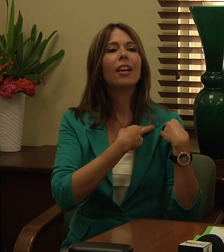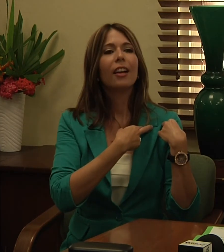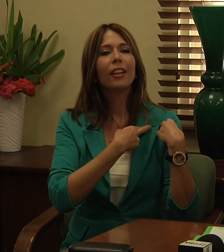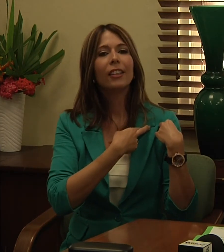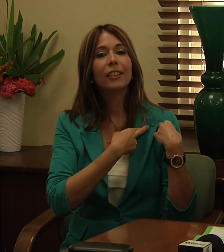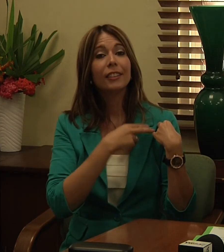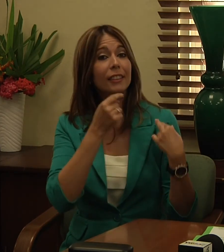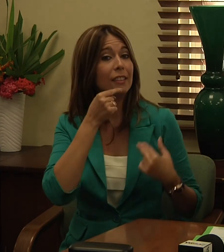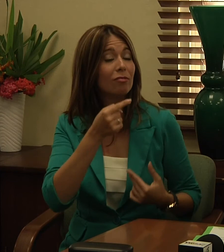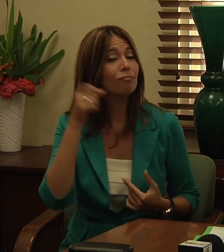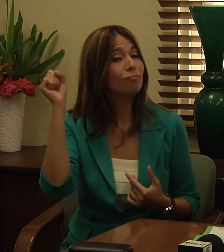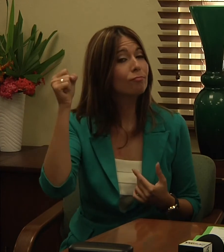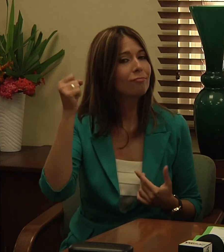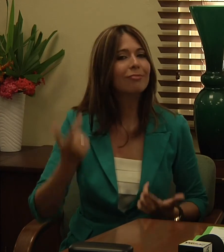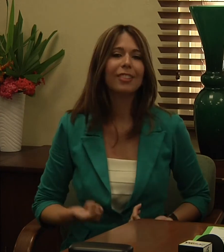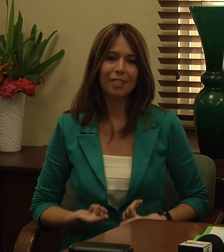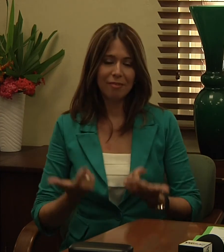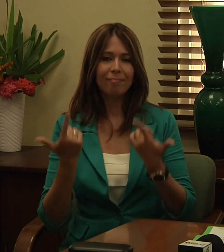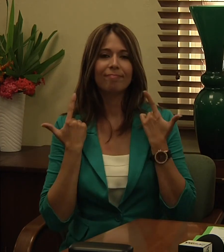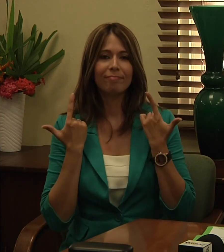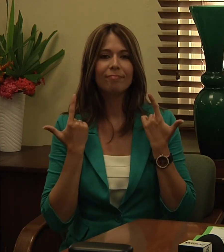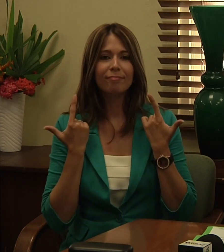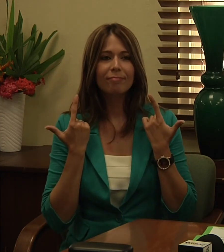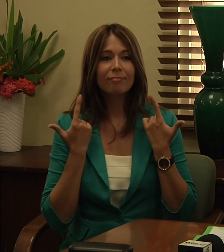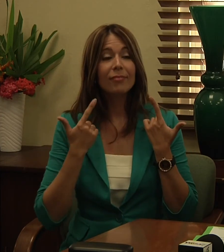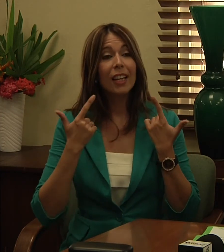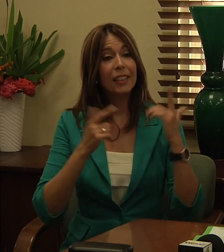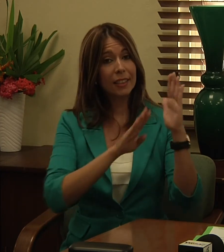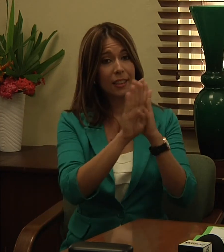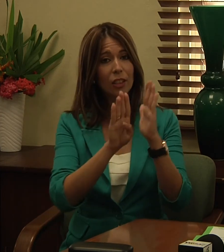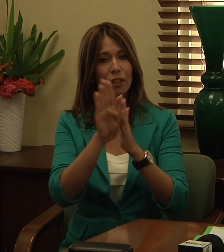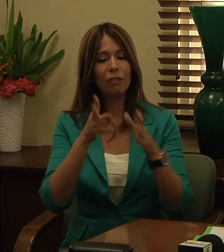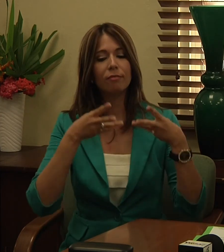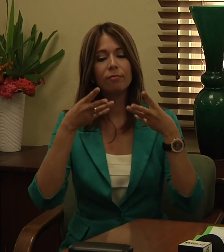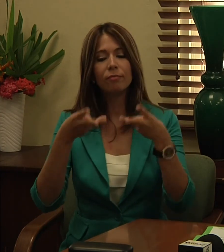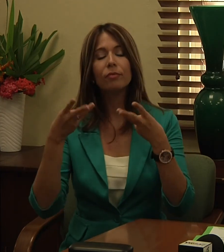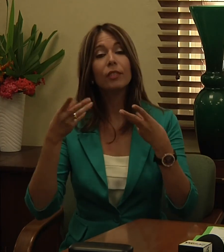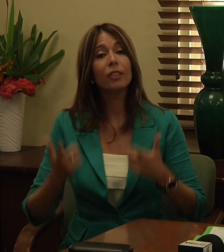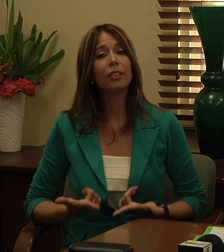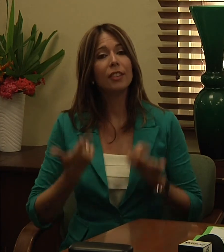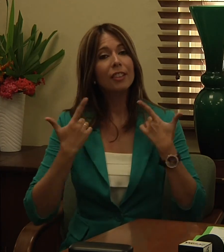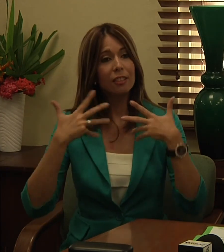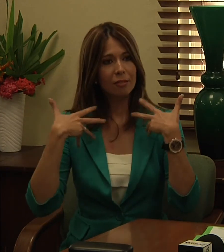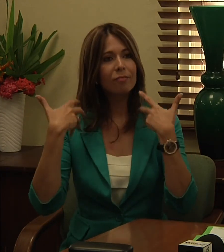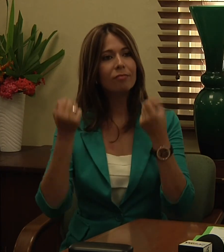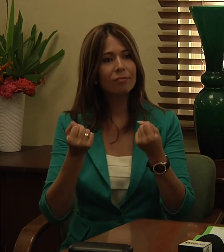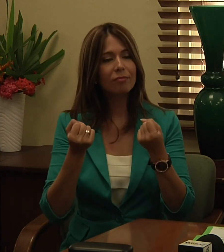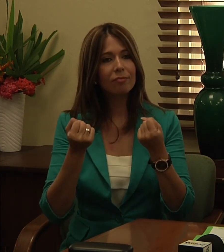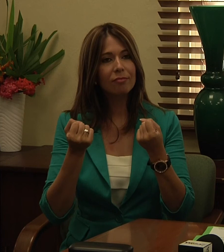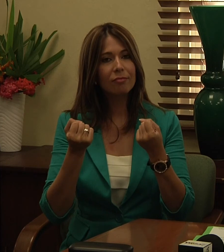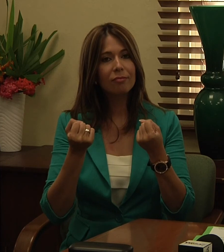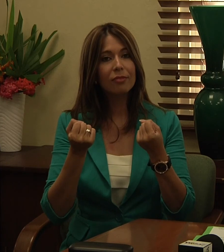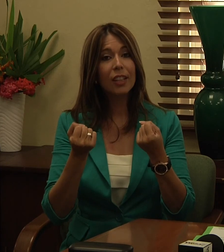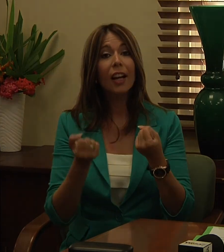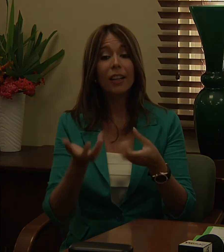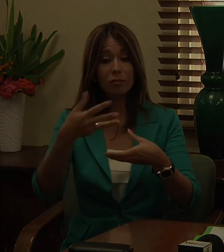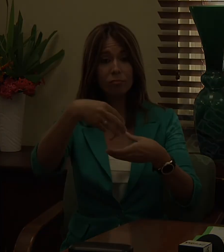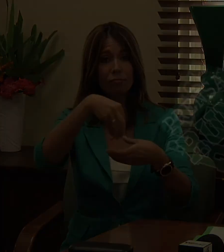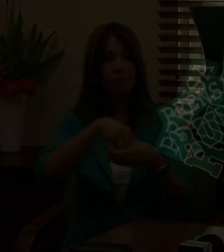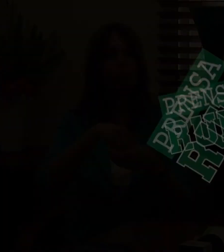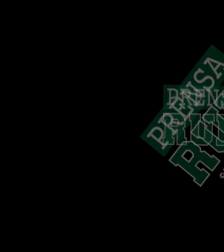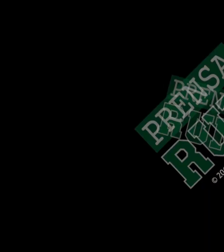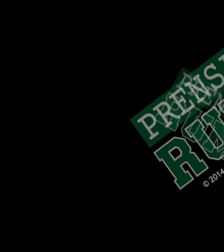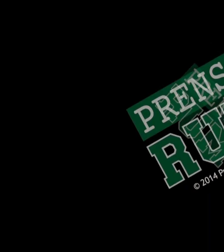decir sí a la vida y de desarrollar estilos de vida saludable dentro del recinto universitario de